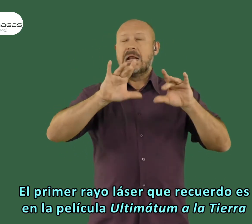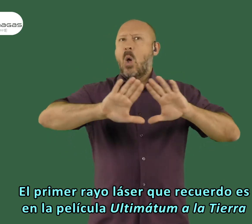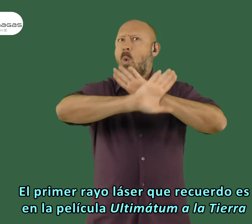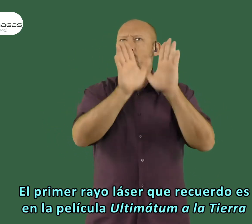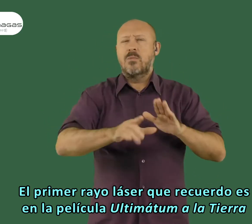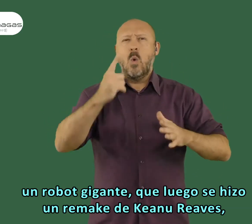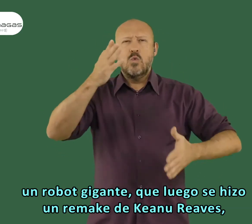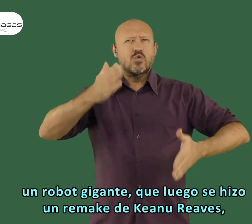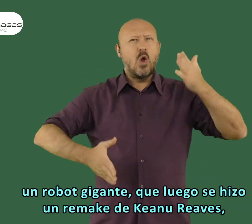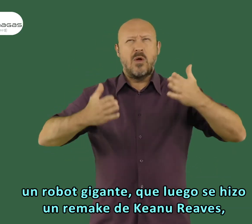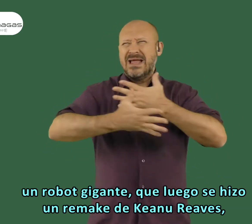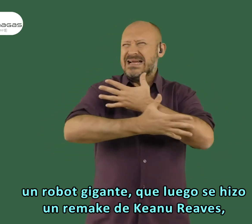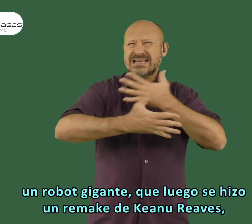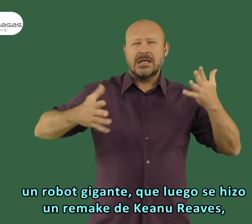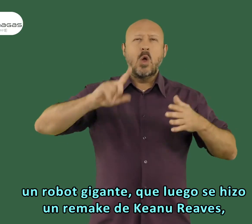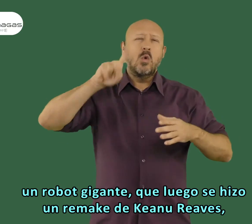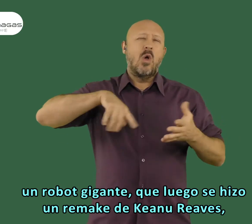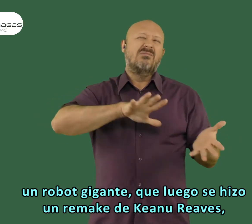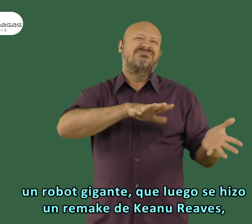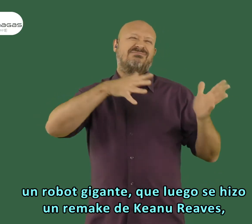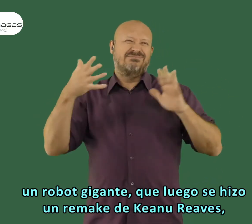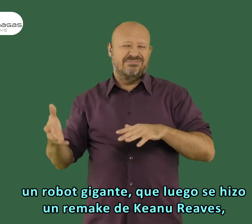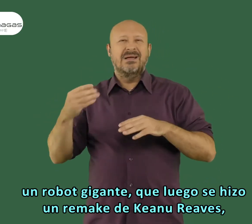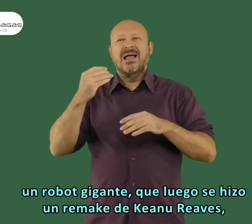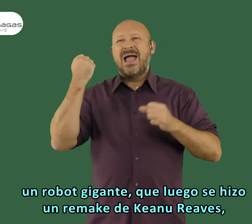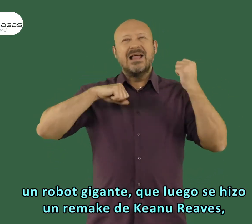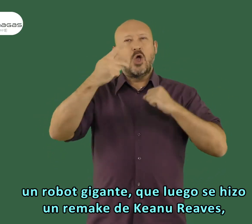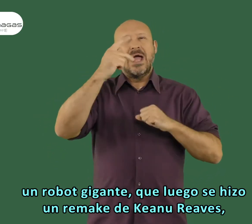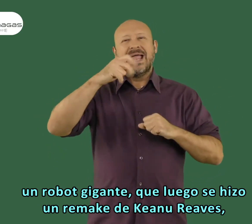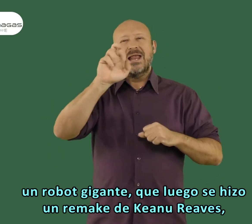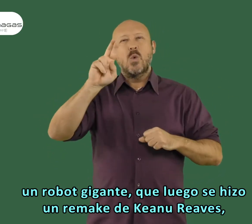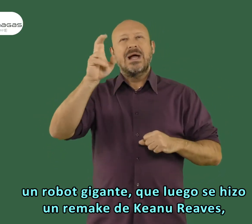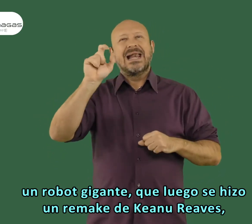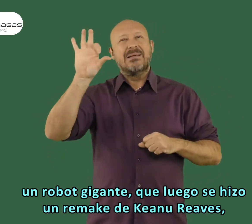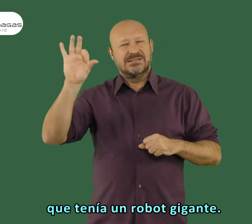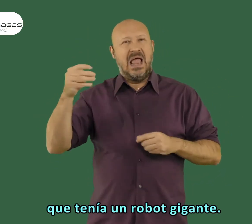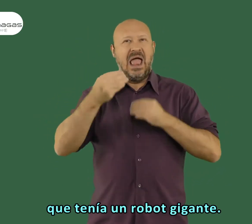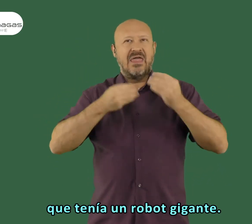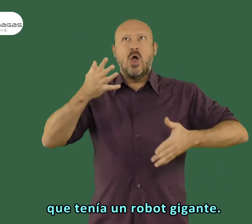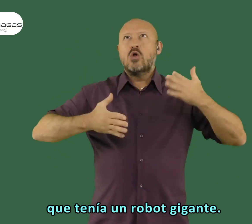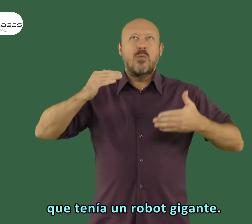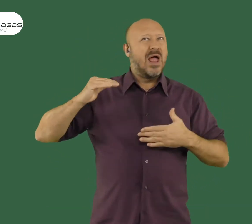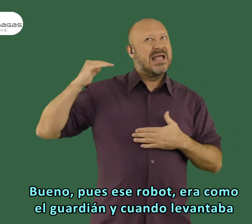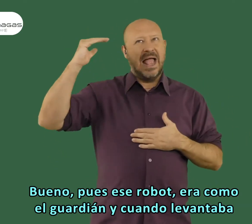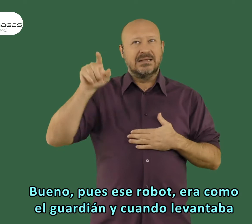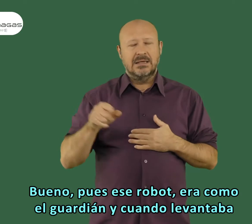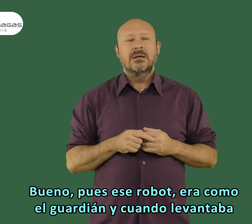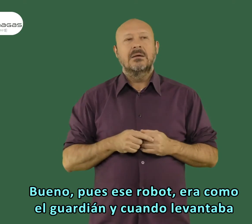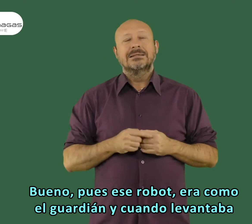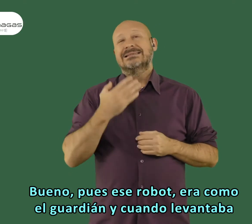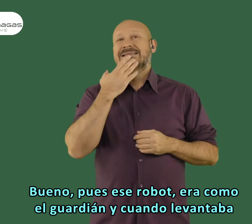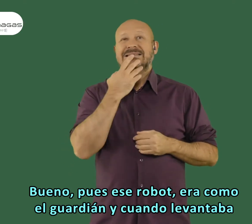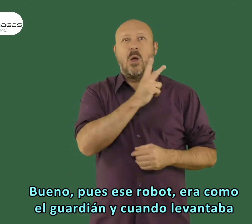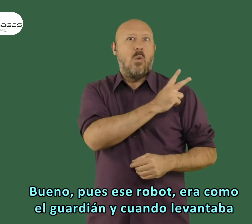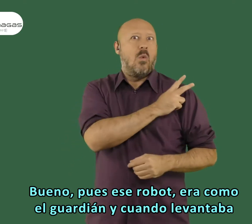Ultimátum a la Tierra, un robot gigante que luego se hizo un remake de Ken Uribs, que tenía un robot gigante. Bueno, ese robot